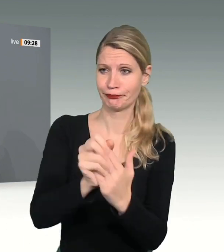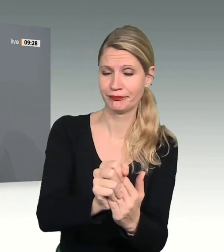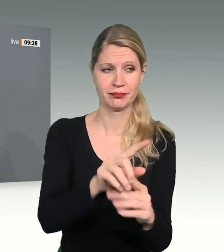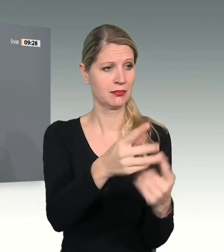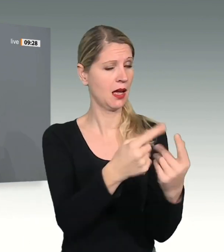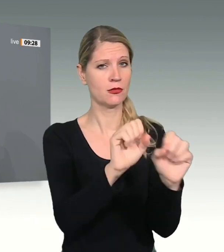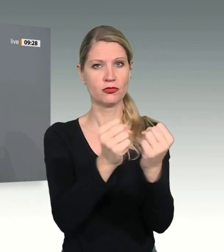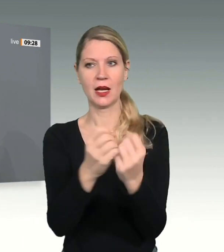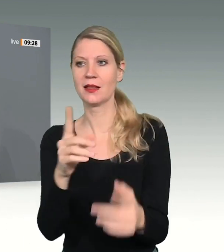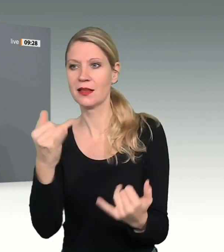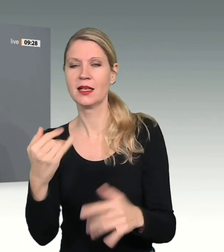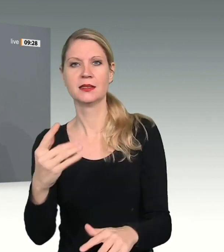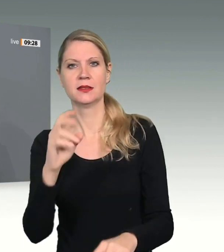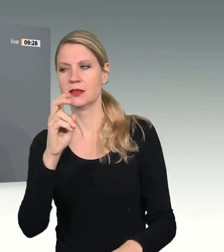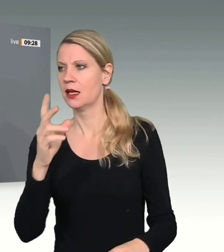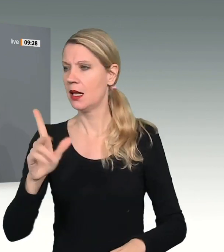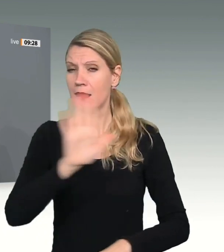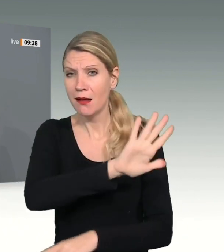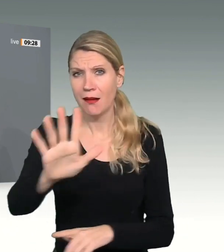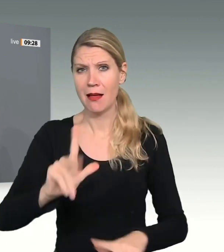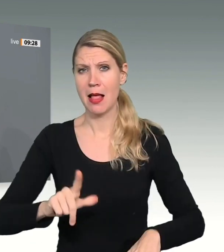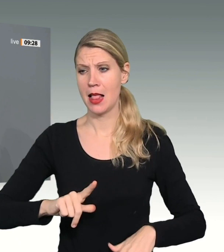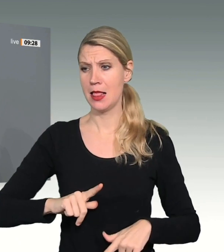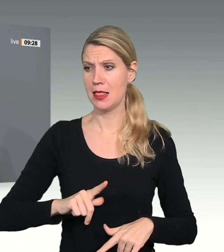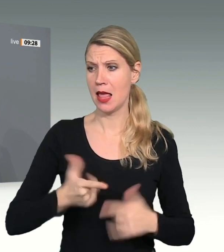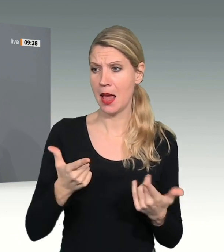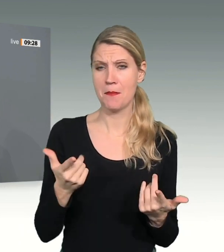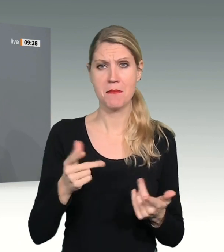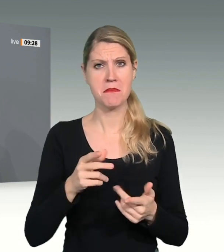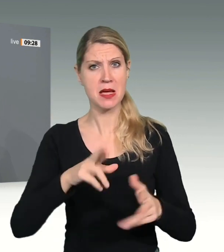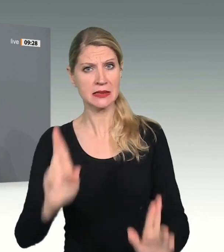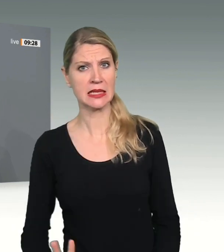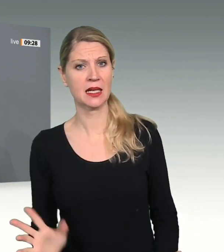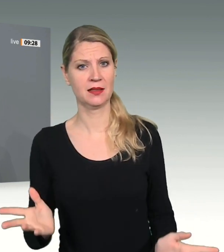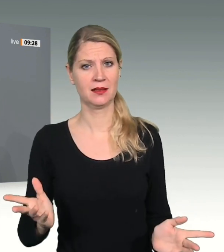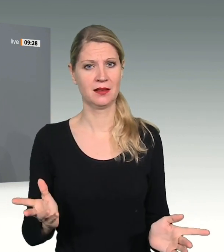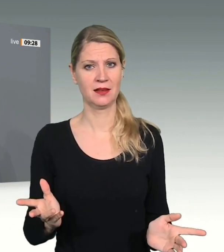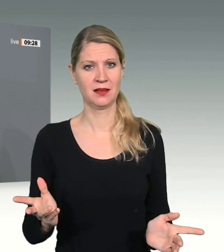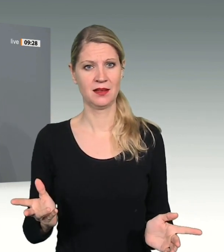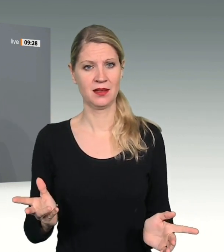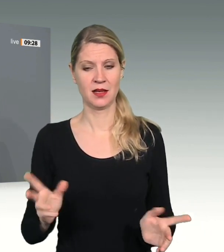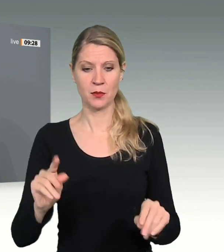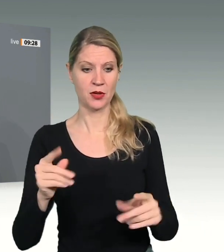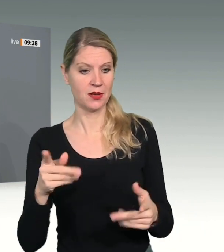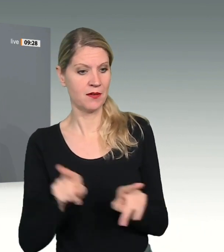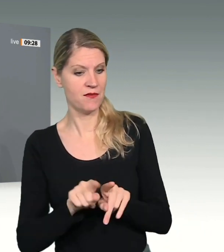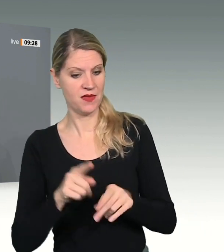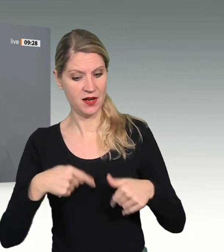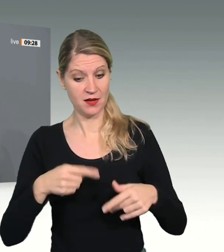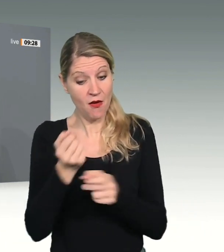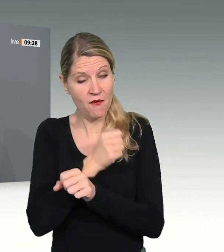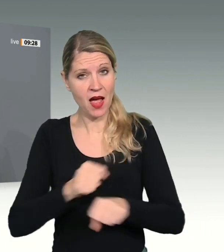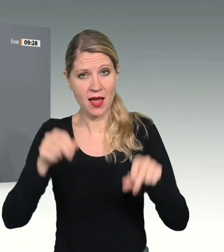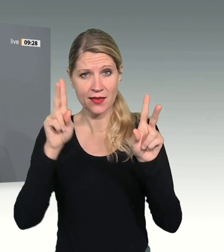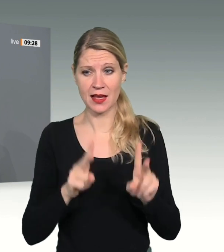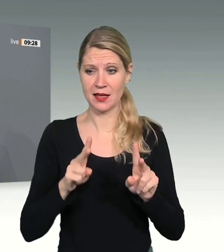vielleicht sich zu erkämpfen und dass die Diktatoren genau diese Anziehungskraft fürchten. Also tragen wir